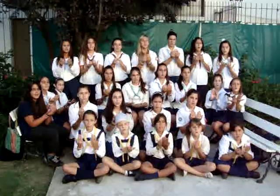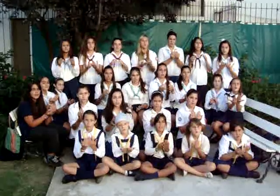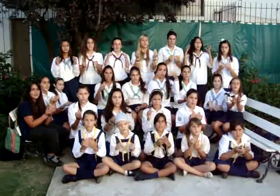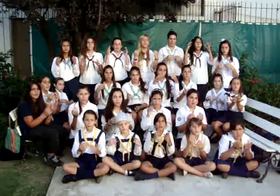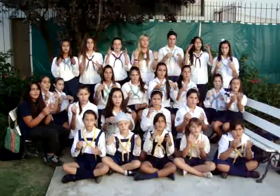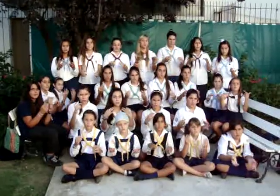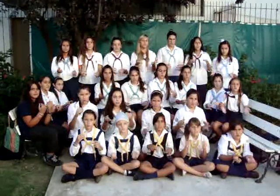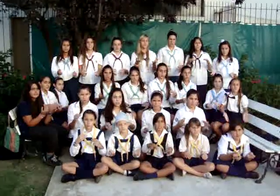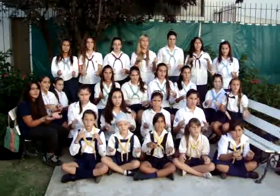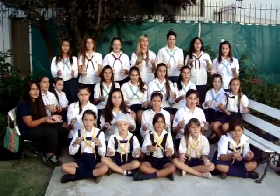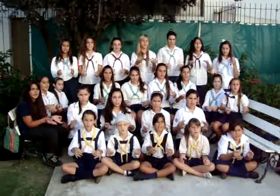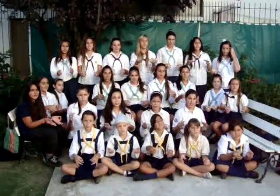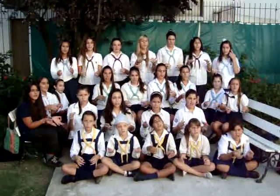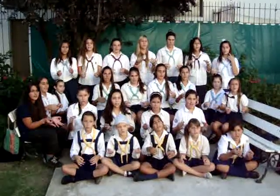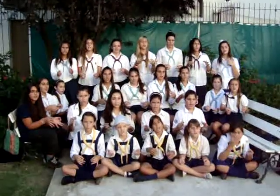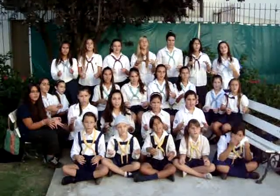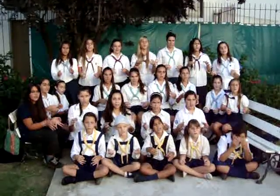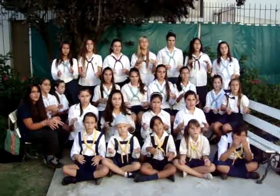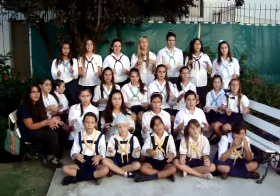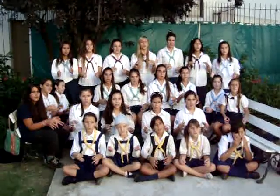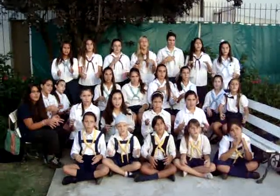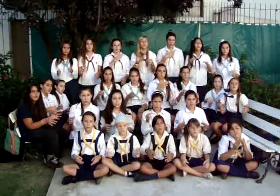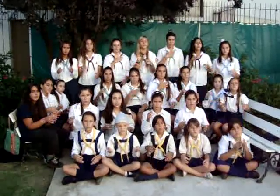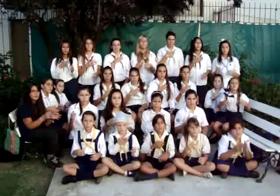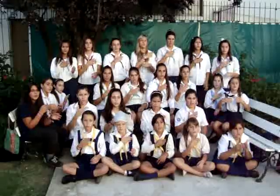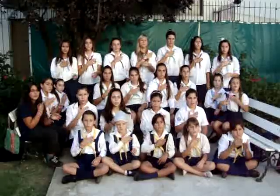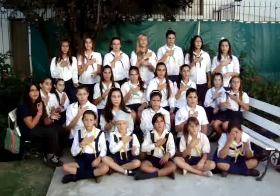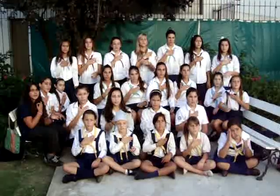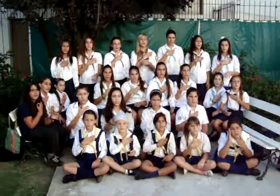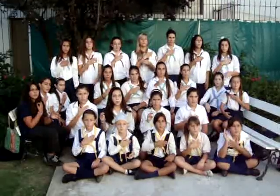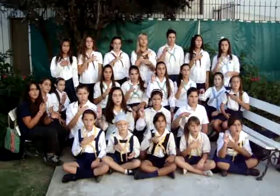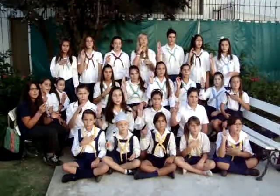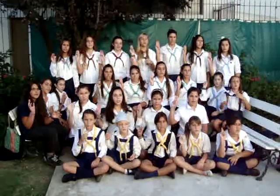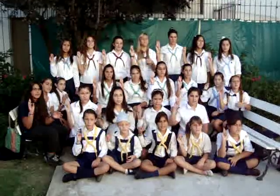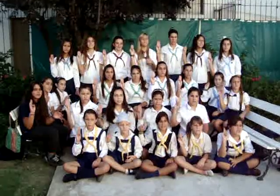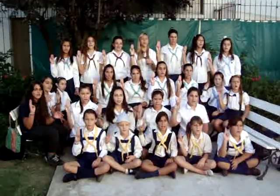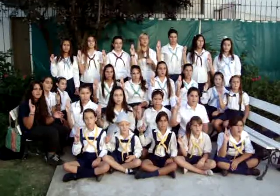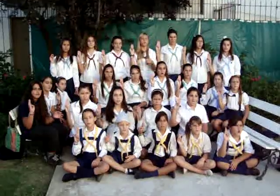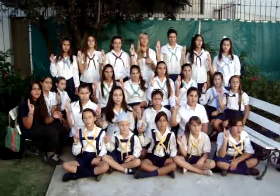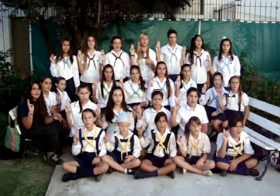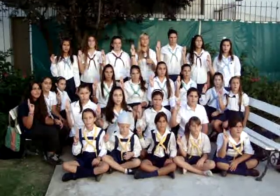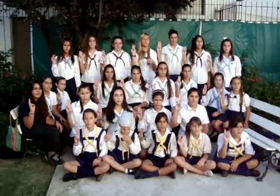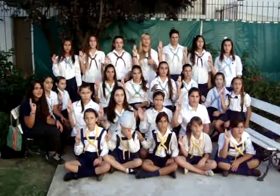que cuando llegaste a él, cumplir vuestra promesa con gran fe.